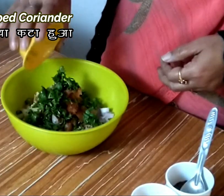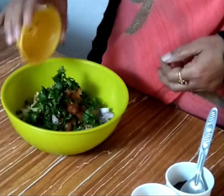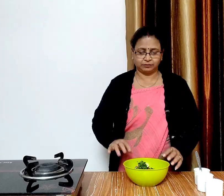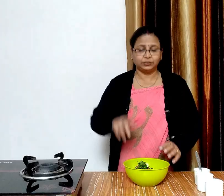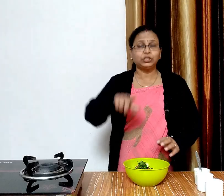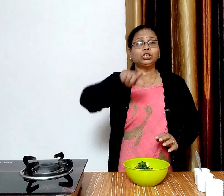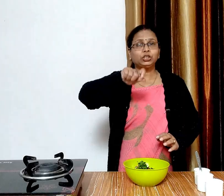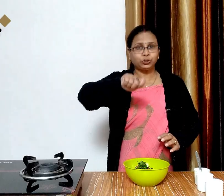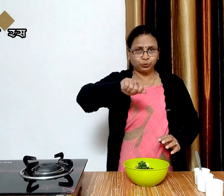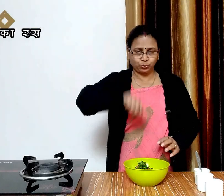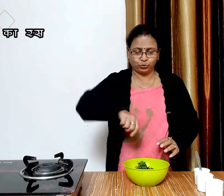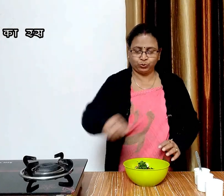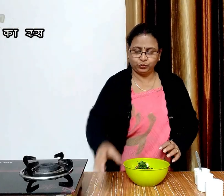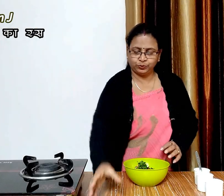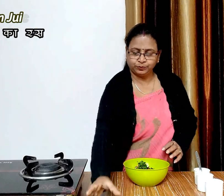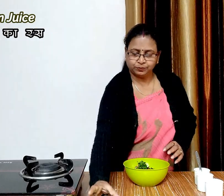और नीवू का अरस डालेंगे